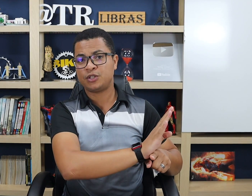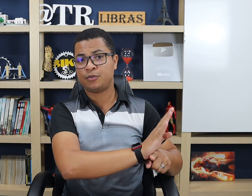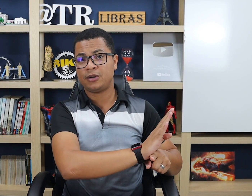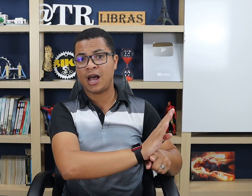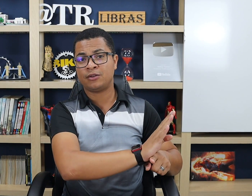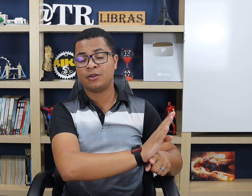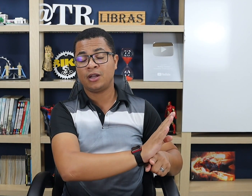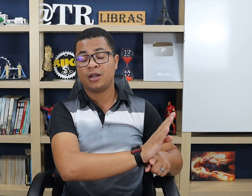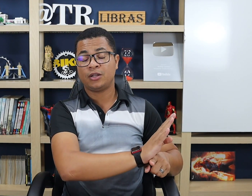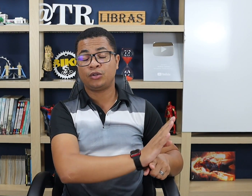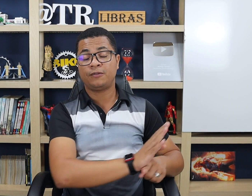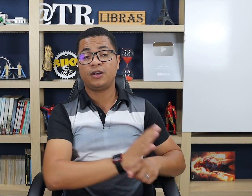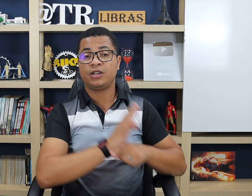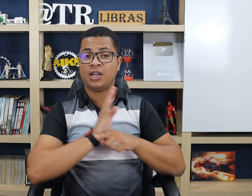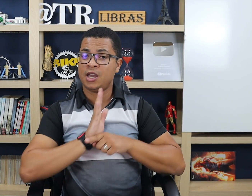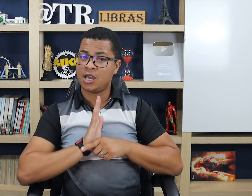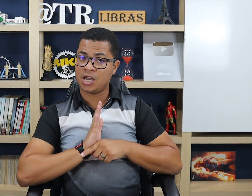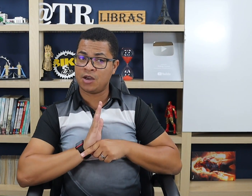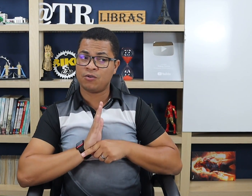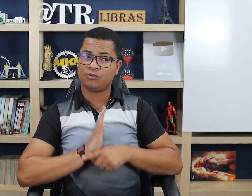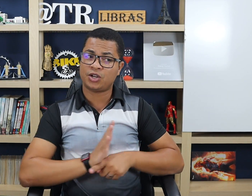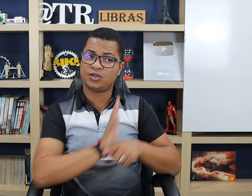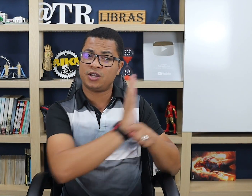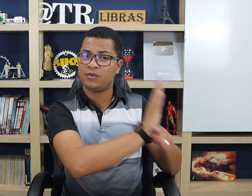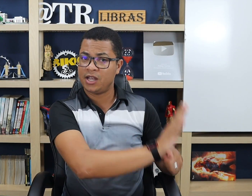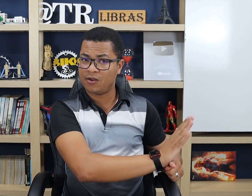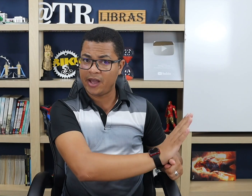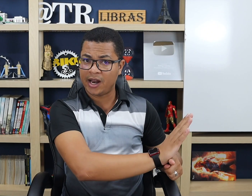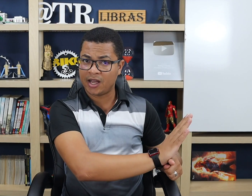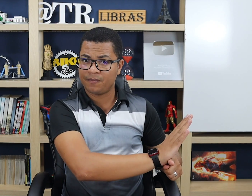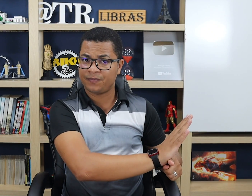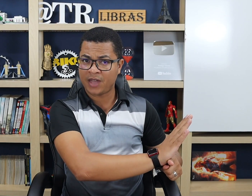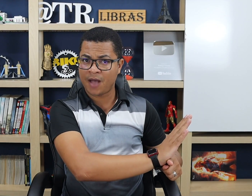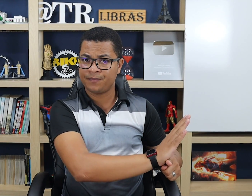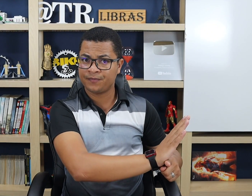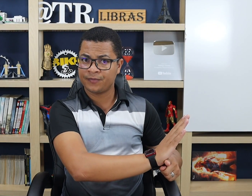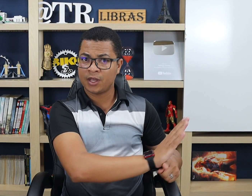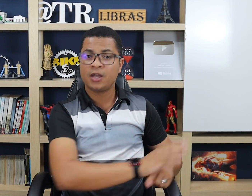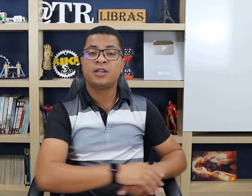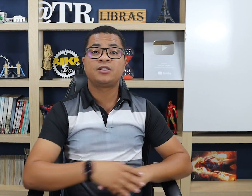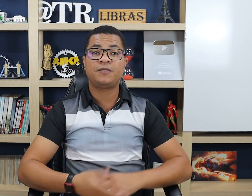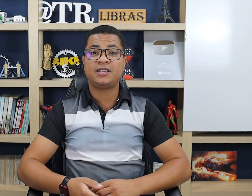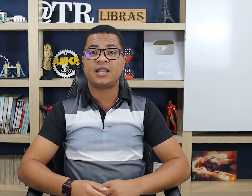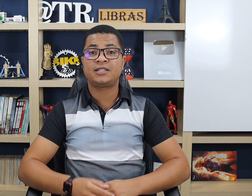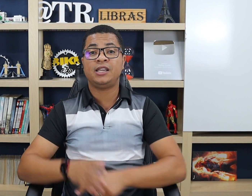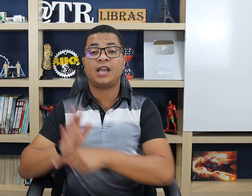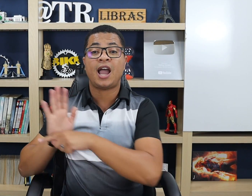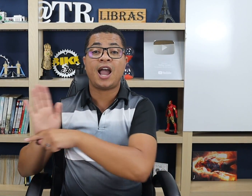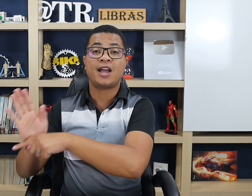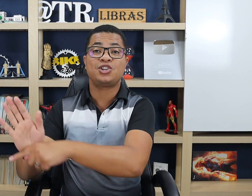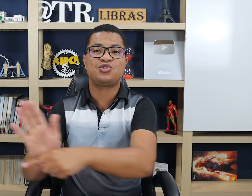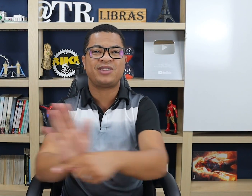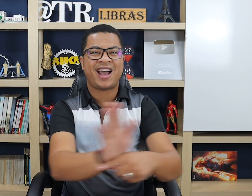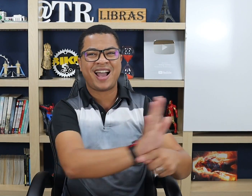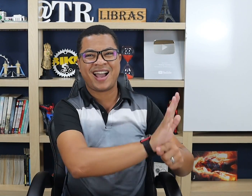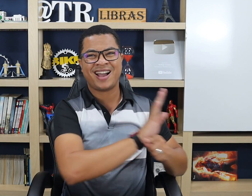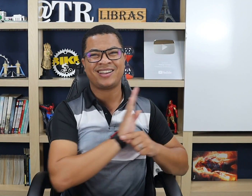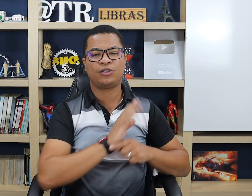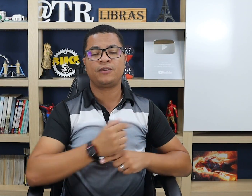fiz para o lado. Então, eu estou falando que eu estou ajudando ele ou ela, tá? Se eu fizer assim, ajudar, eu estou